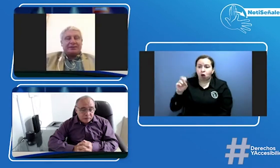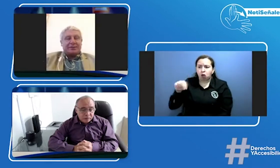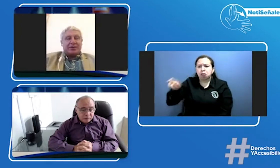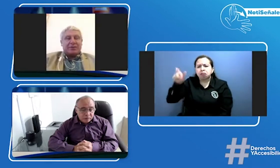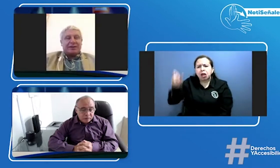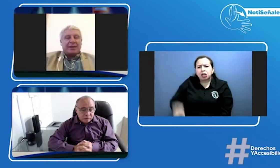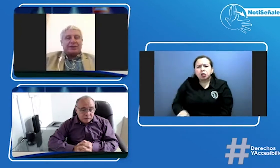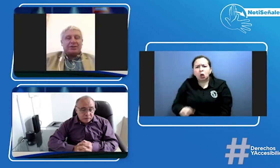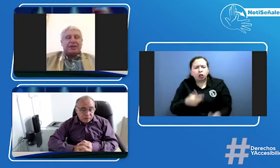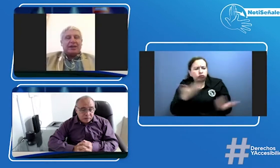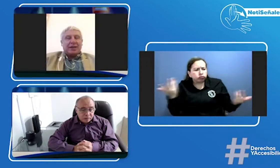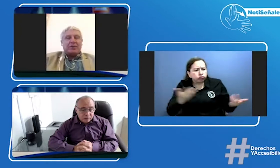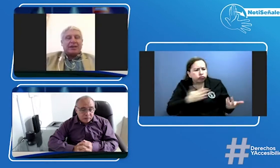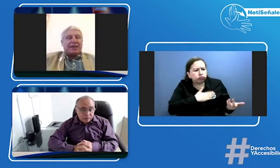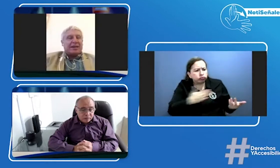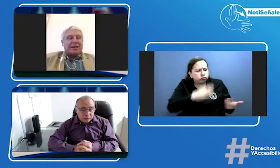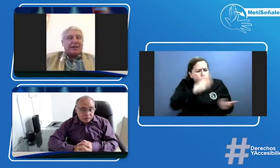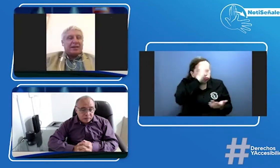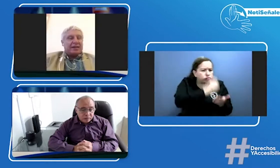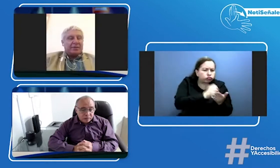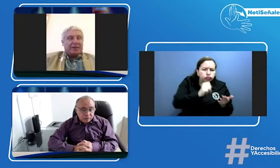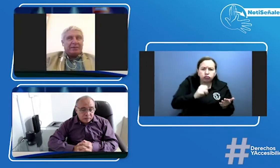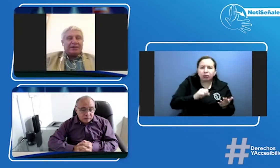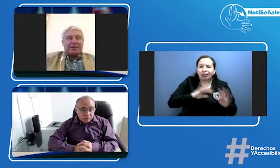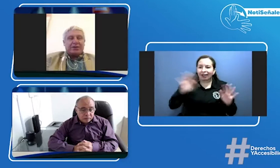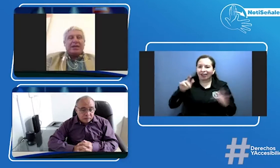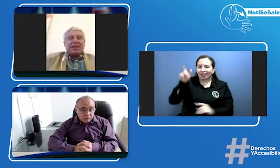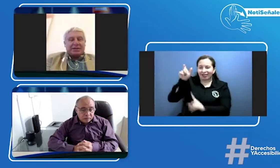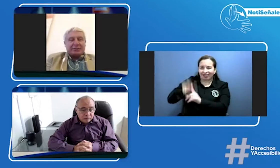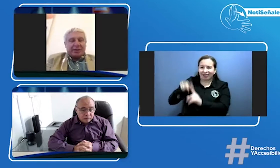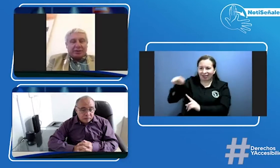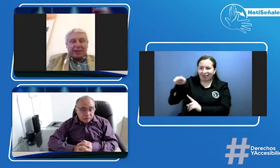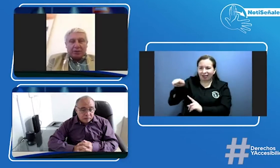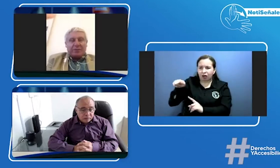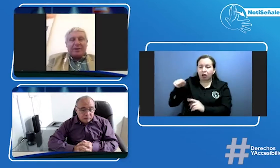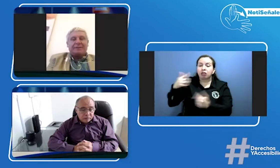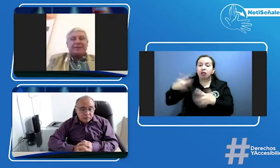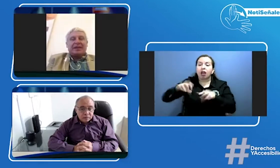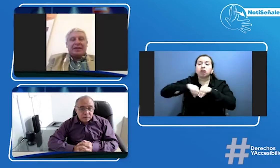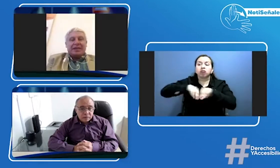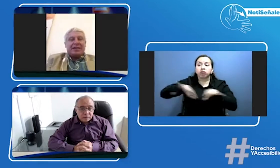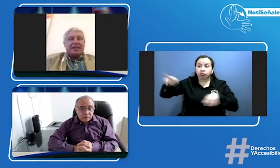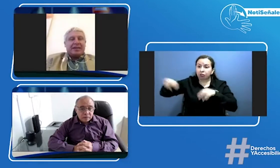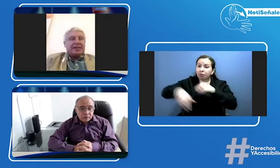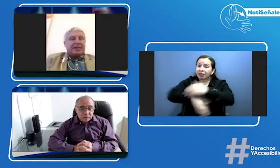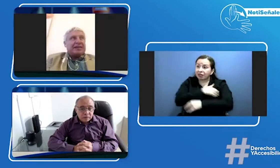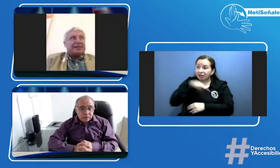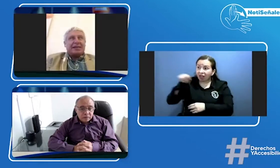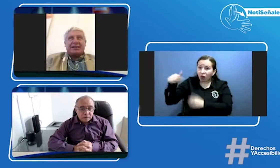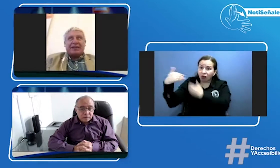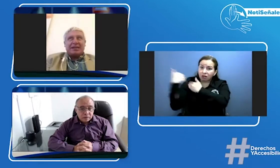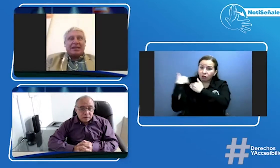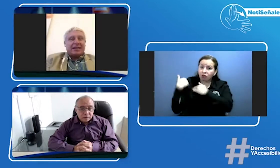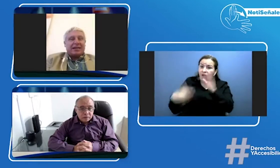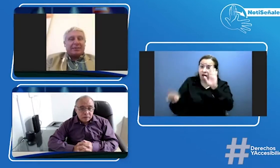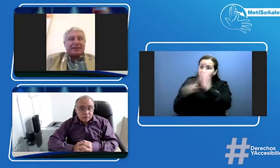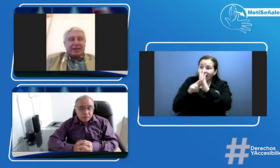tipo de comentarios él fue que el Ministerio expidió la norma y él es el que la tiene que reglamentar